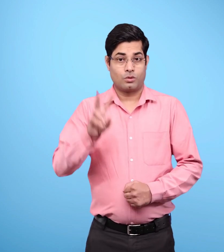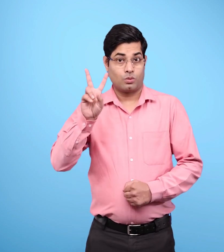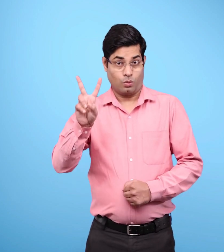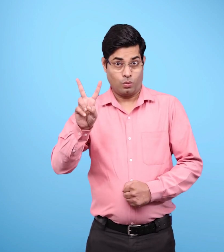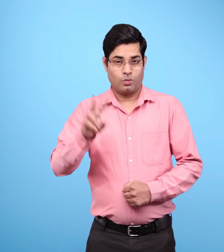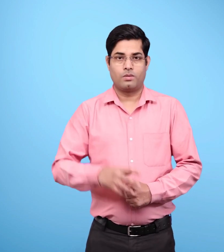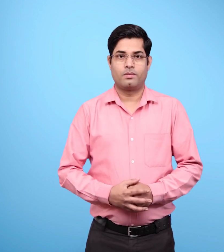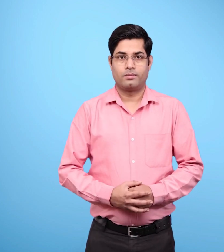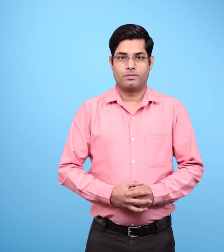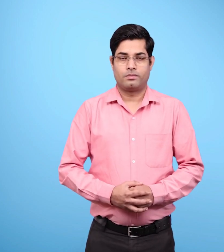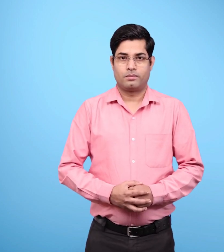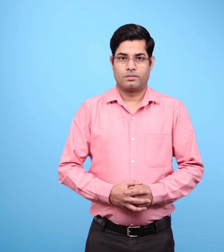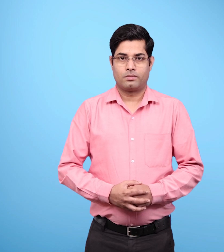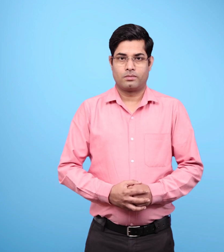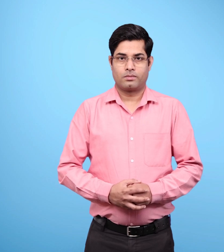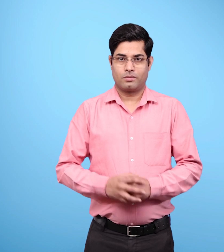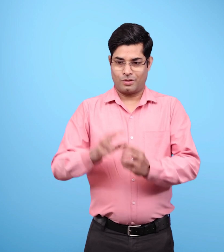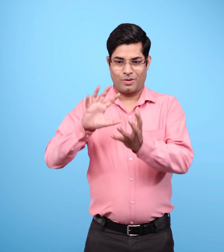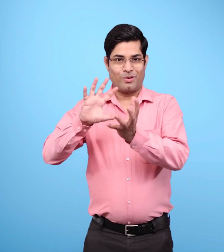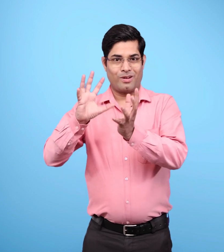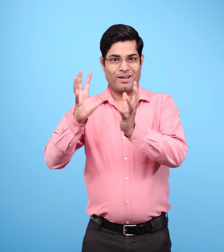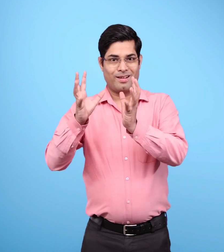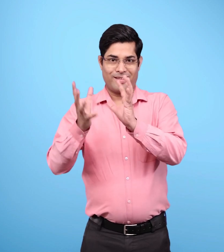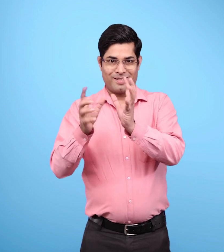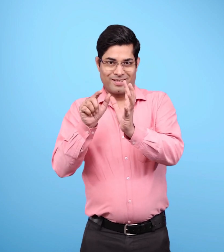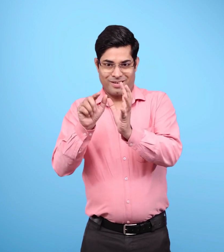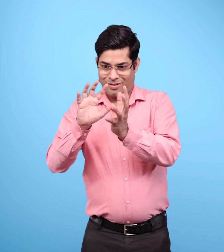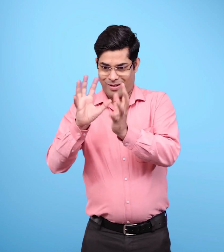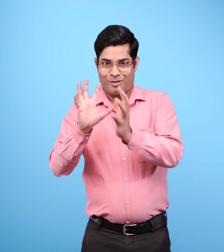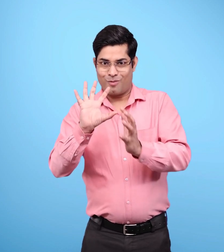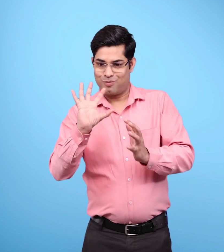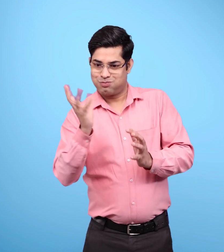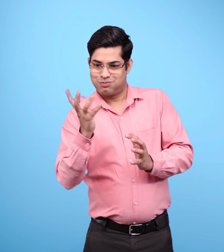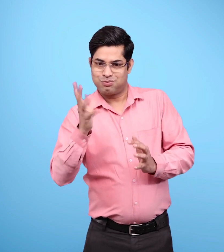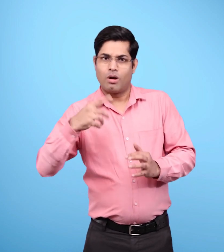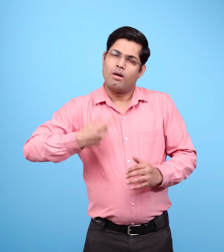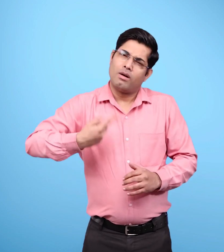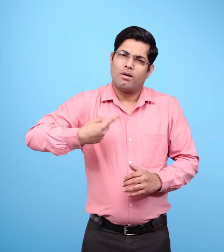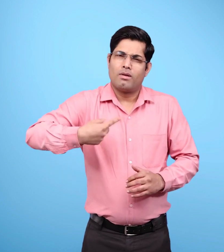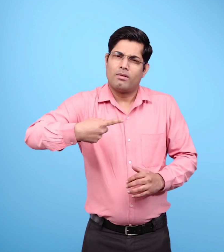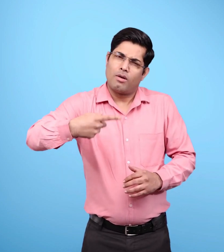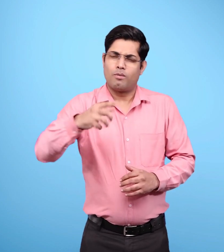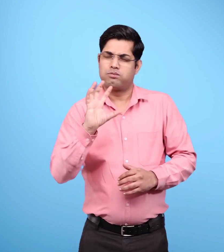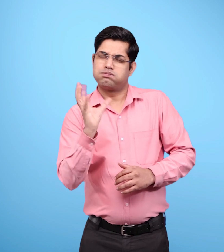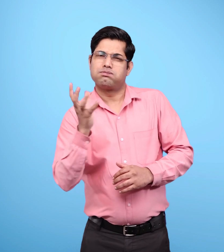दूसरा प्रित्वी की प्रति दिन की गती को रिक्तिस्थान कहते हैं